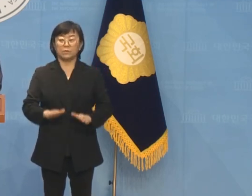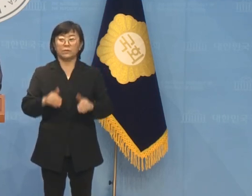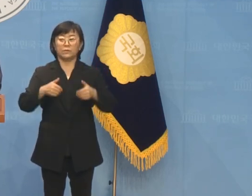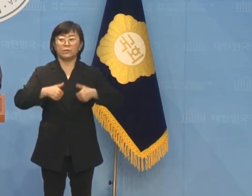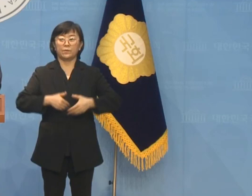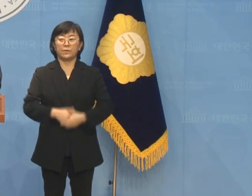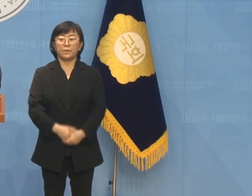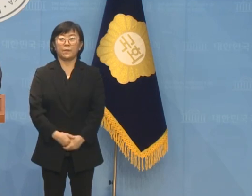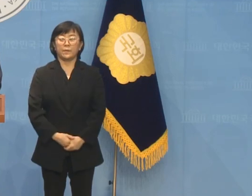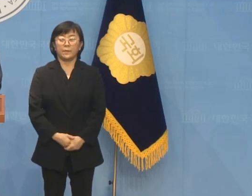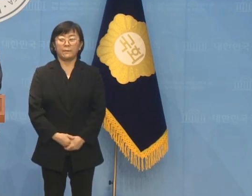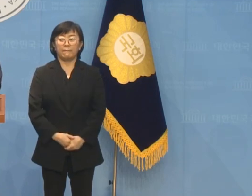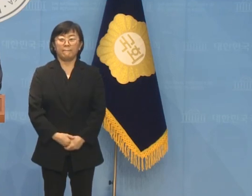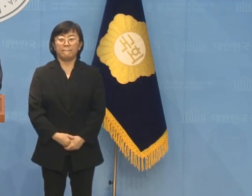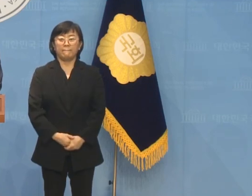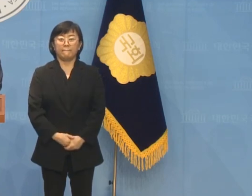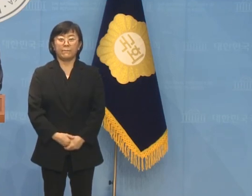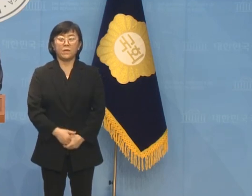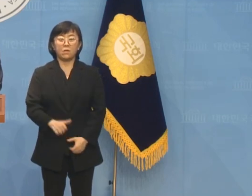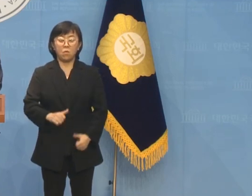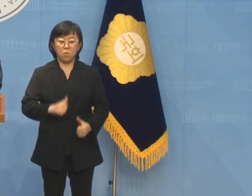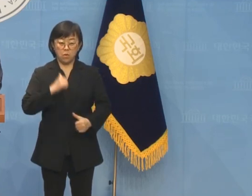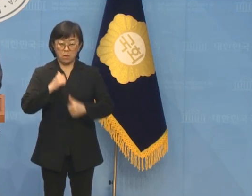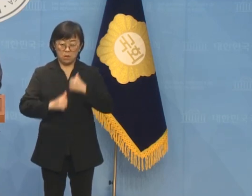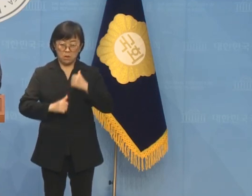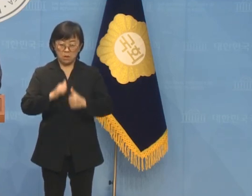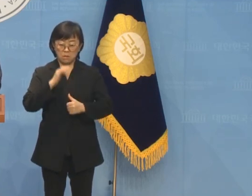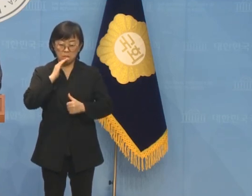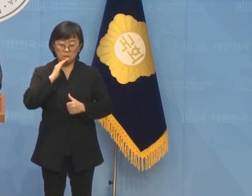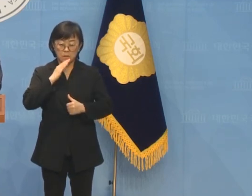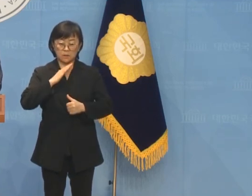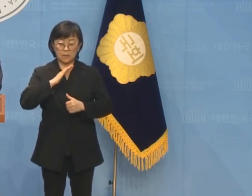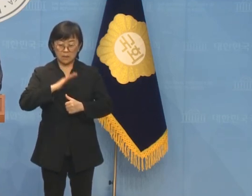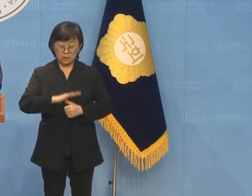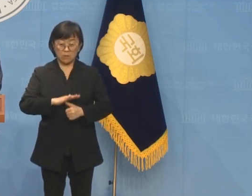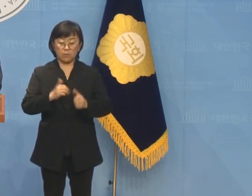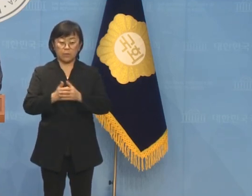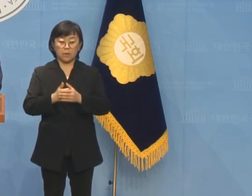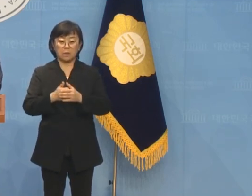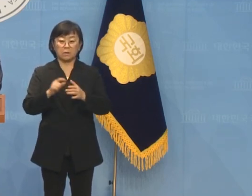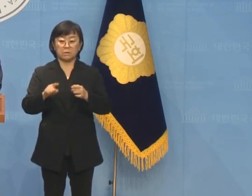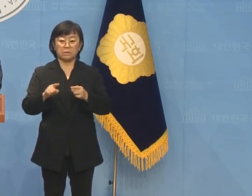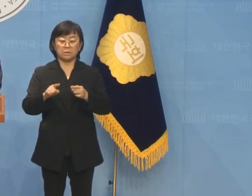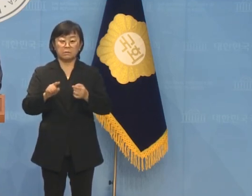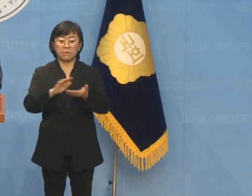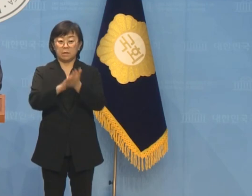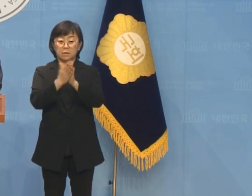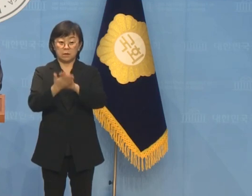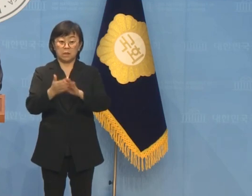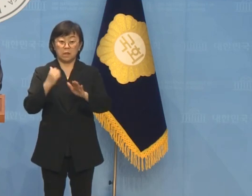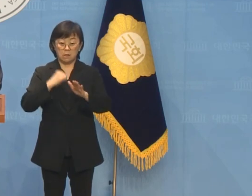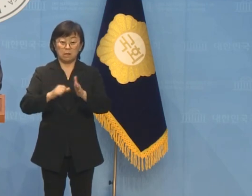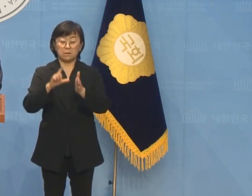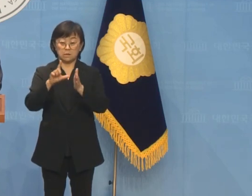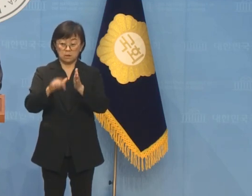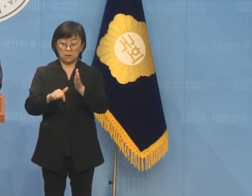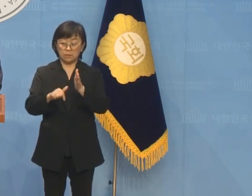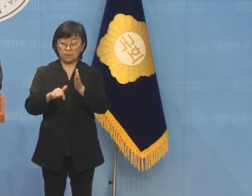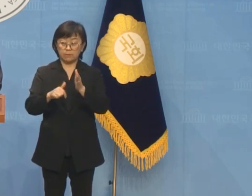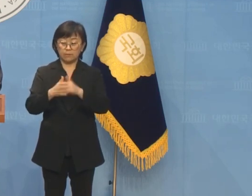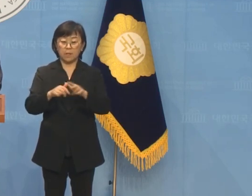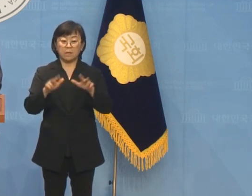차오로는 분노를 사귀고 분노를 핵심으로 성화하는 인내의 시간을 저는